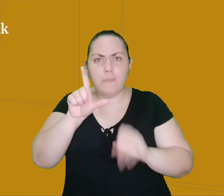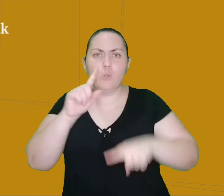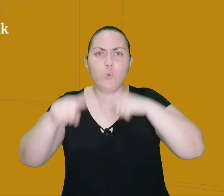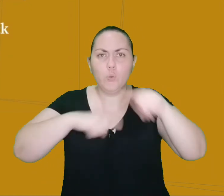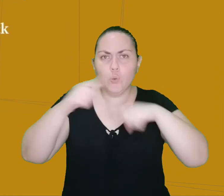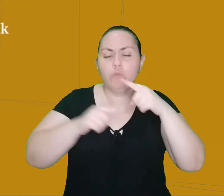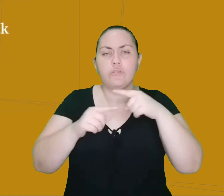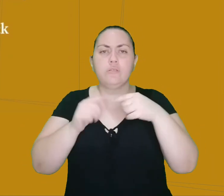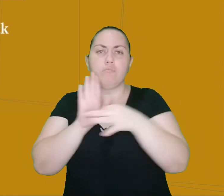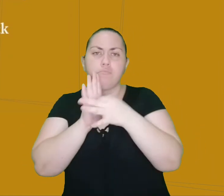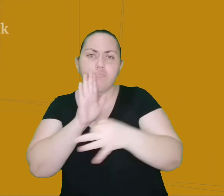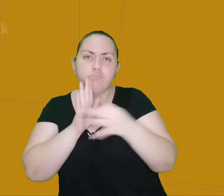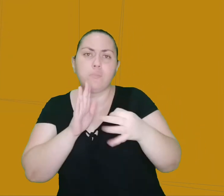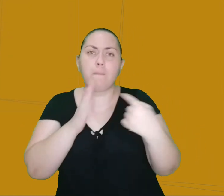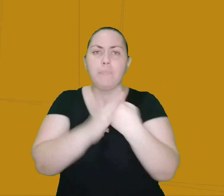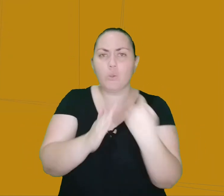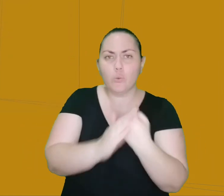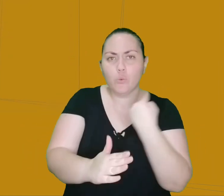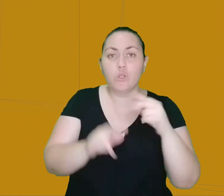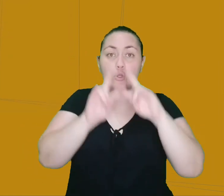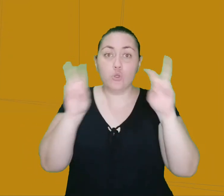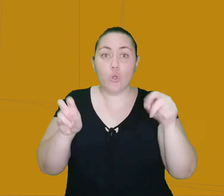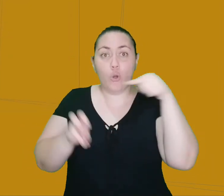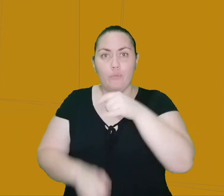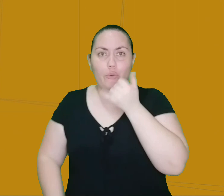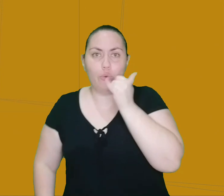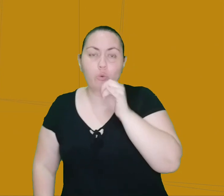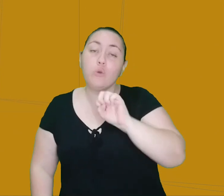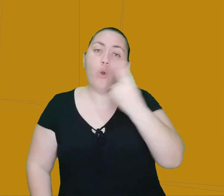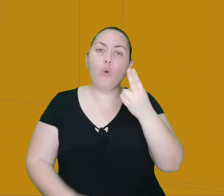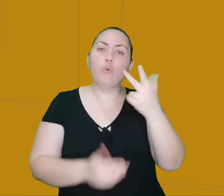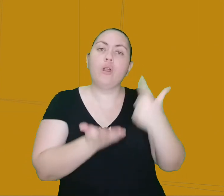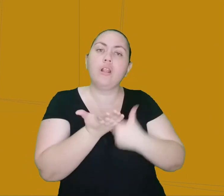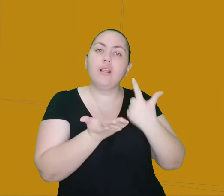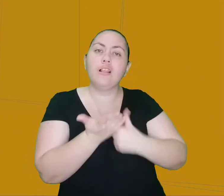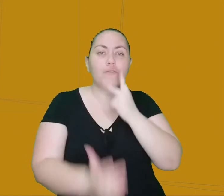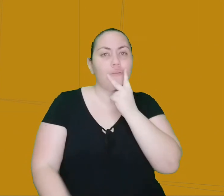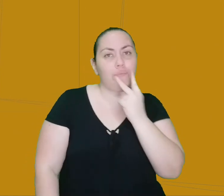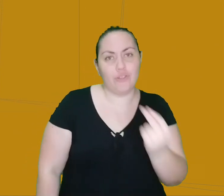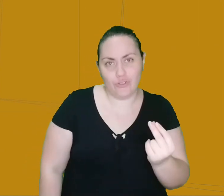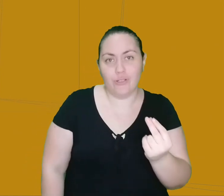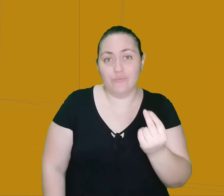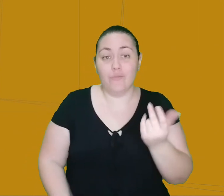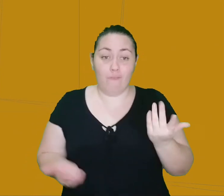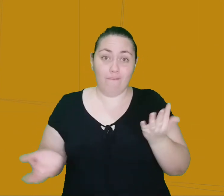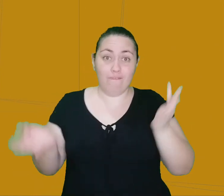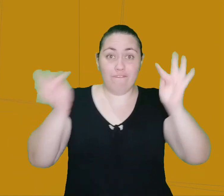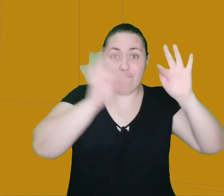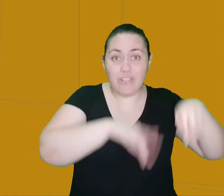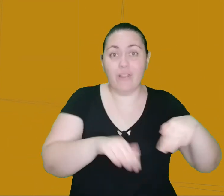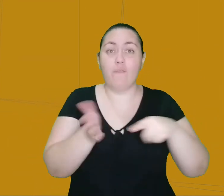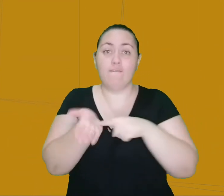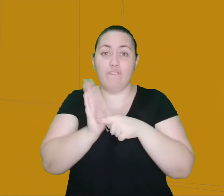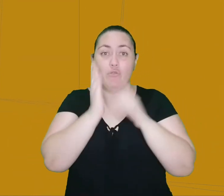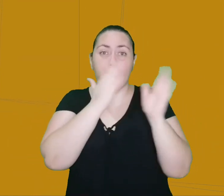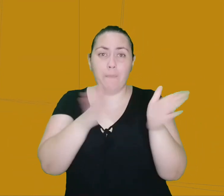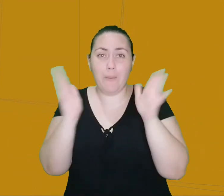e perguntas sobre esse conto ou sobre a obra do Machado de Assis. Ao final da série, sobre papéis